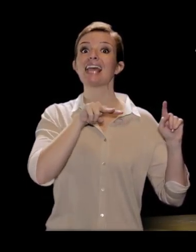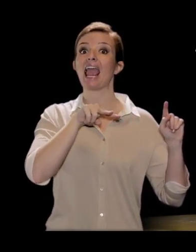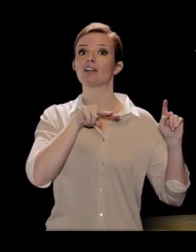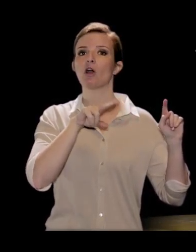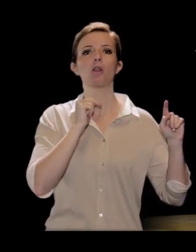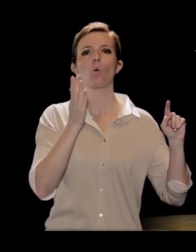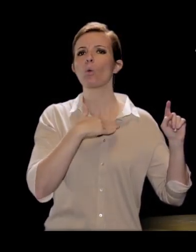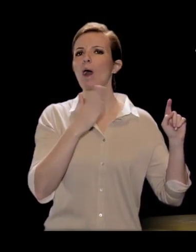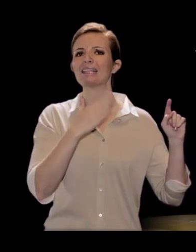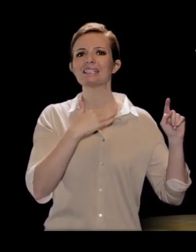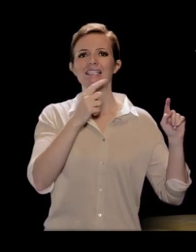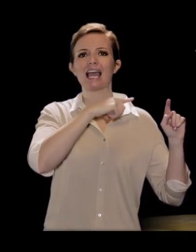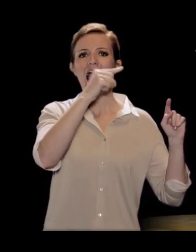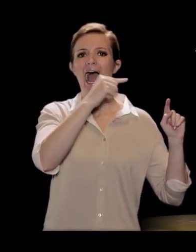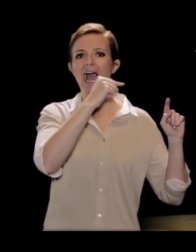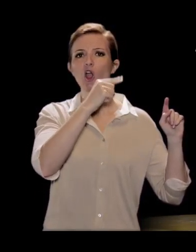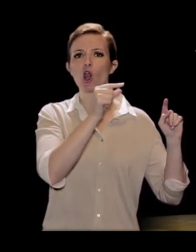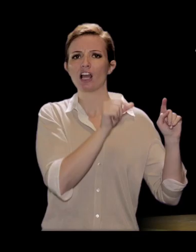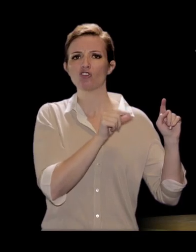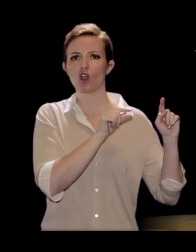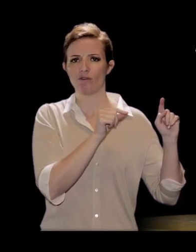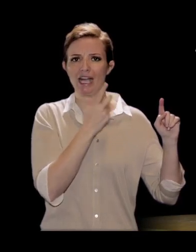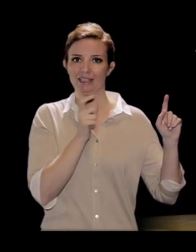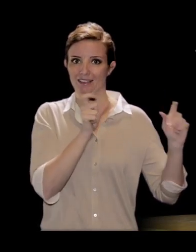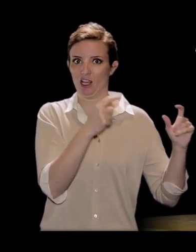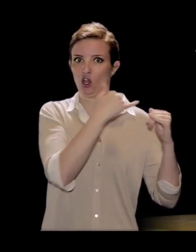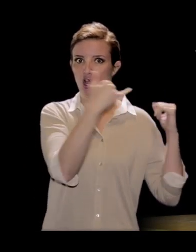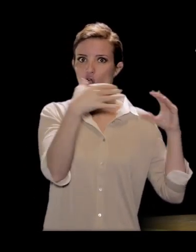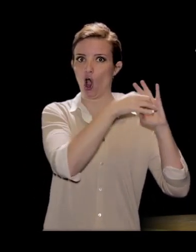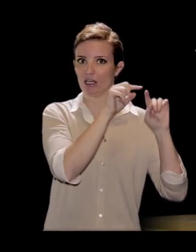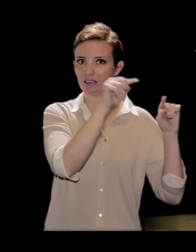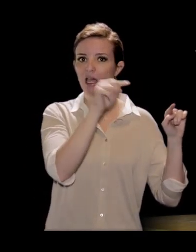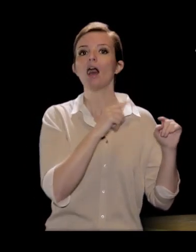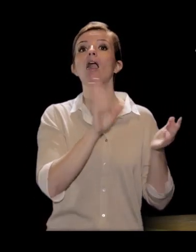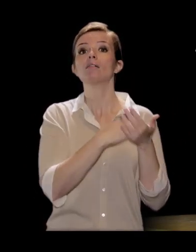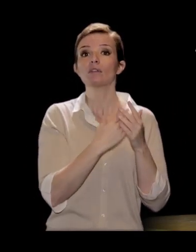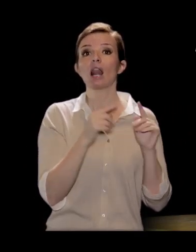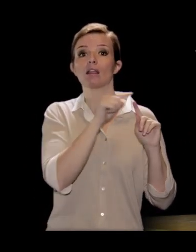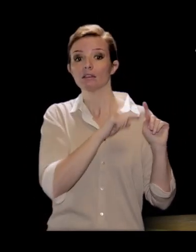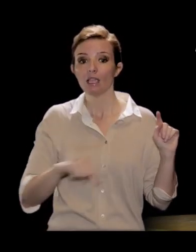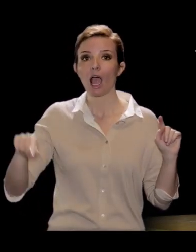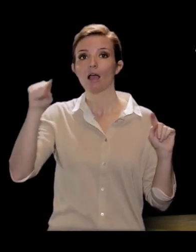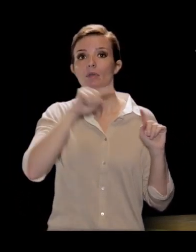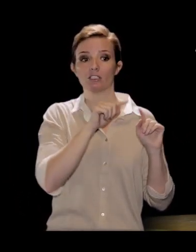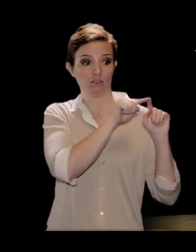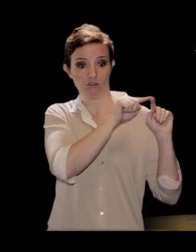alla circonferenza che insistono su quella corda è uguale al diametro della circonferenza. Quindi AB